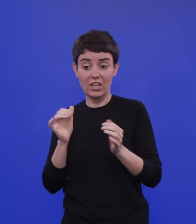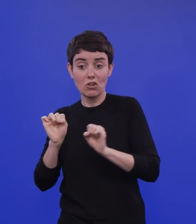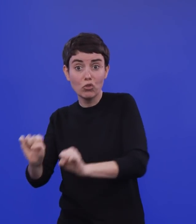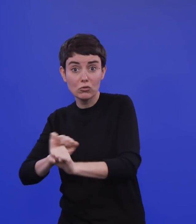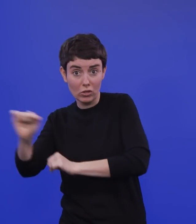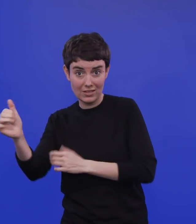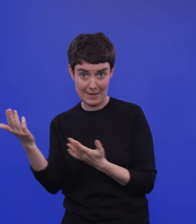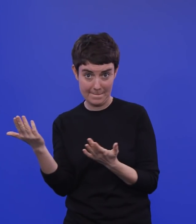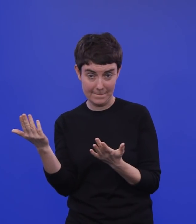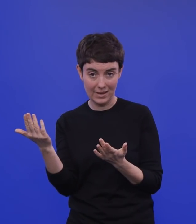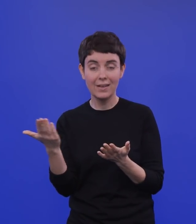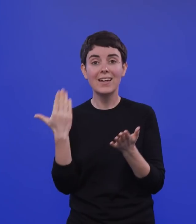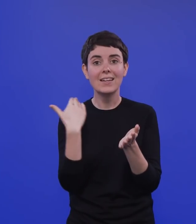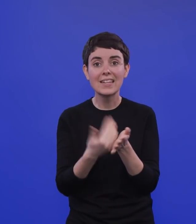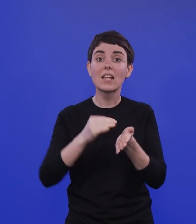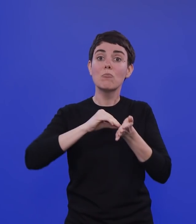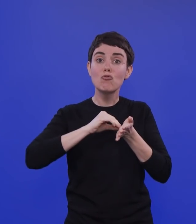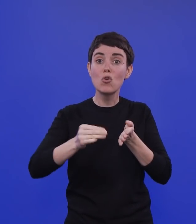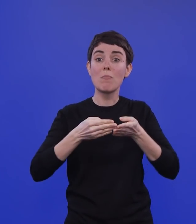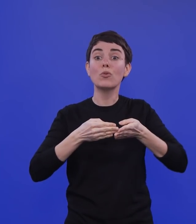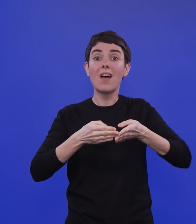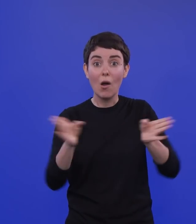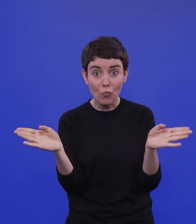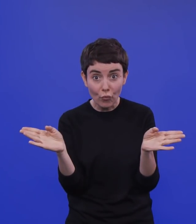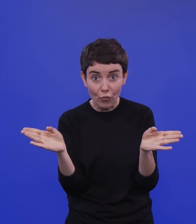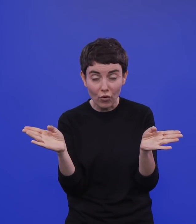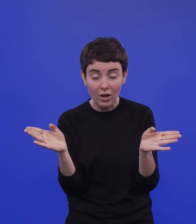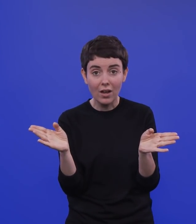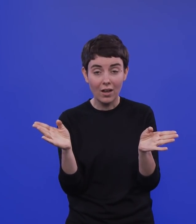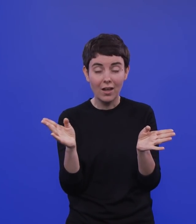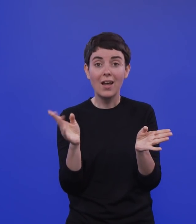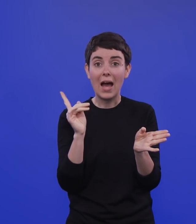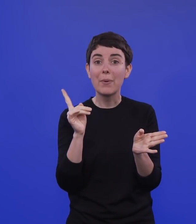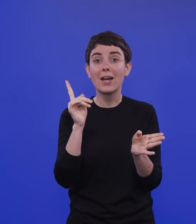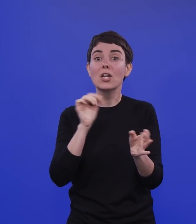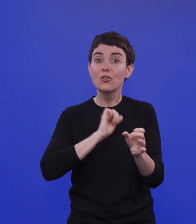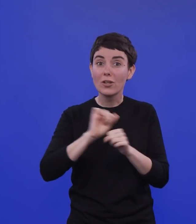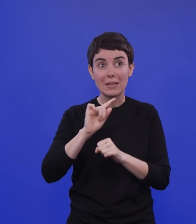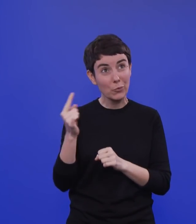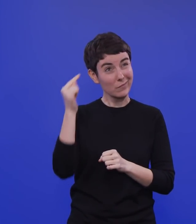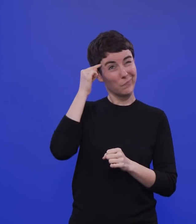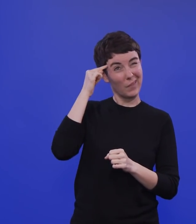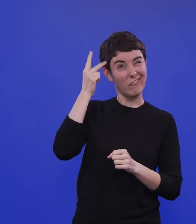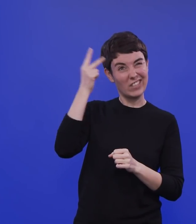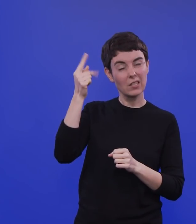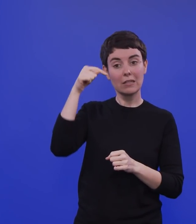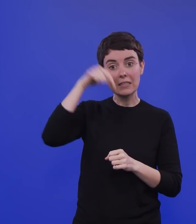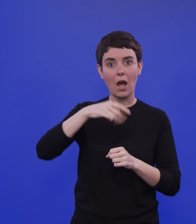wissen, dass dort auch das Virus genauso übertragen wird. Das ist vielleicht die bessere Herangehensweise. Und wahrscheinlich muss man es